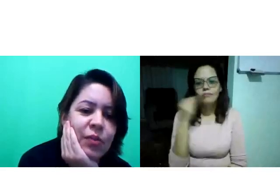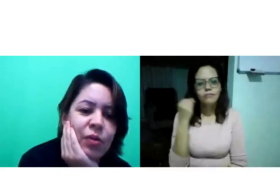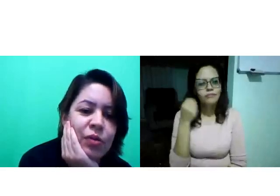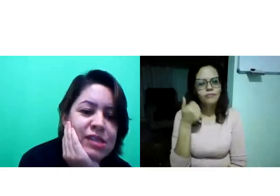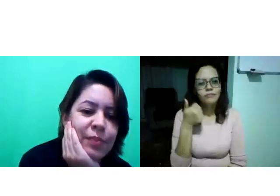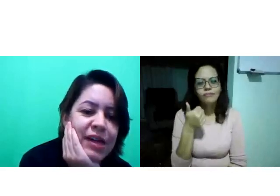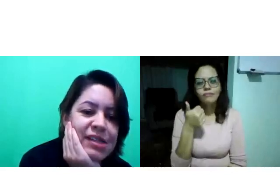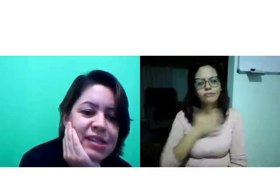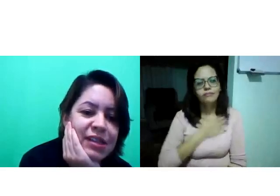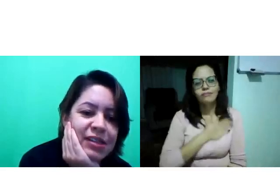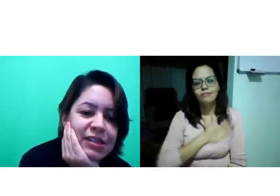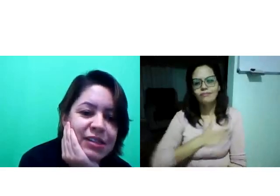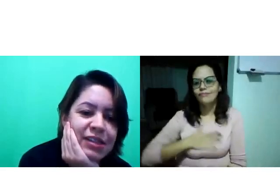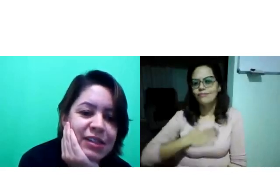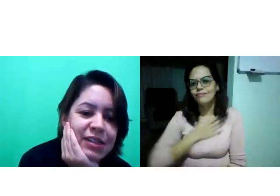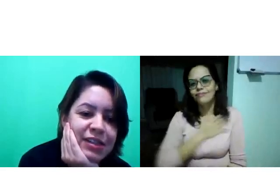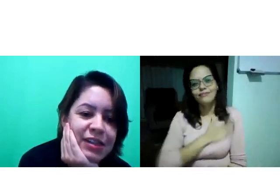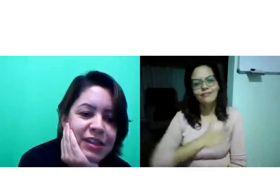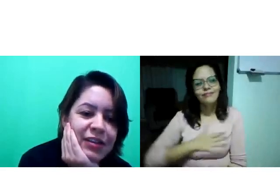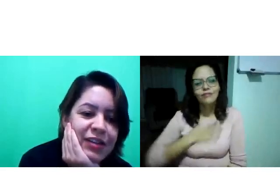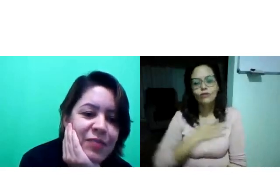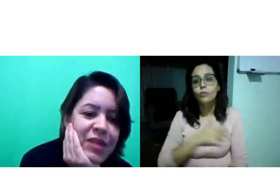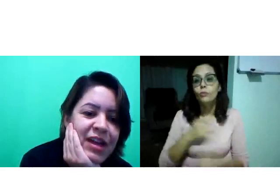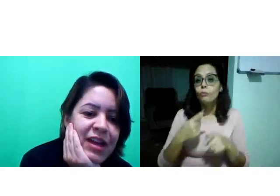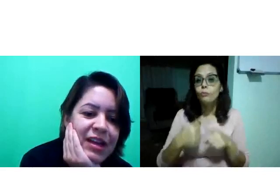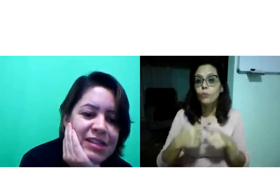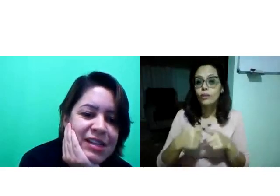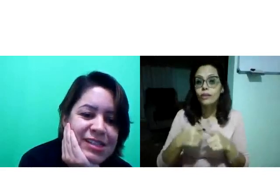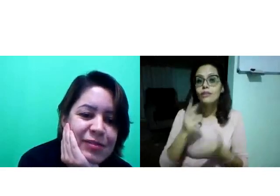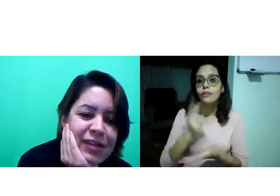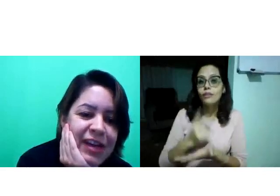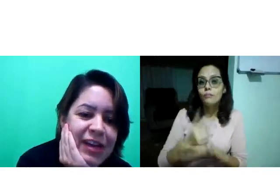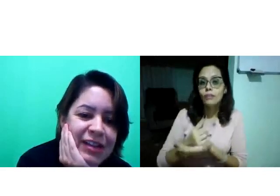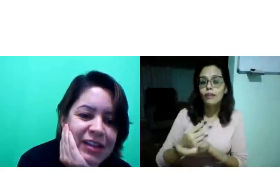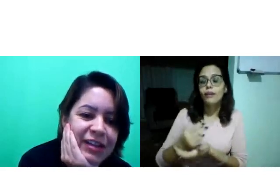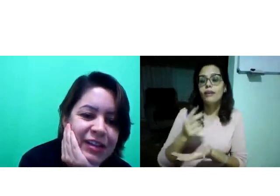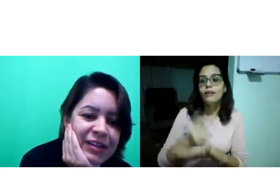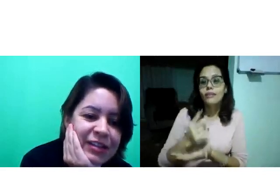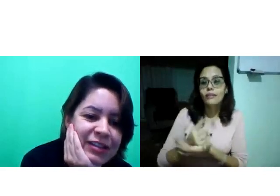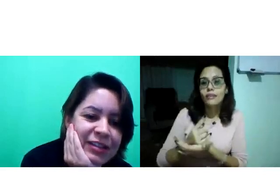coisa boa. Eu gostei bastante. E bem satisfeita.